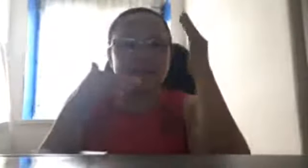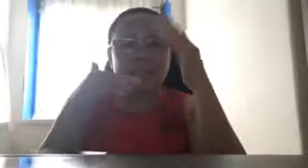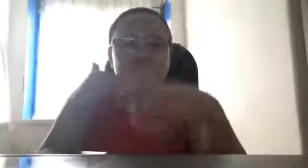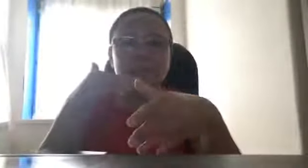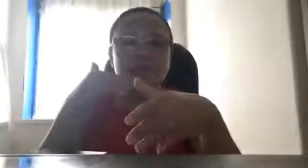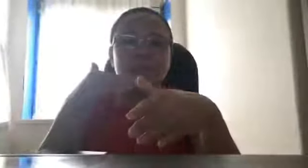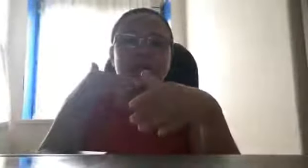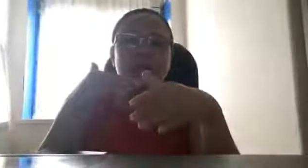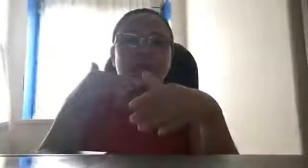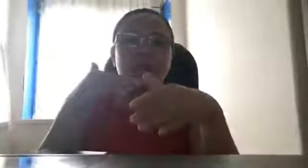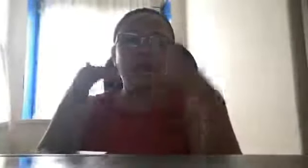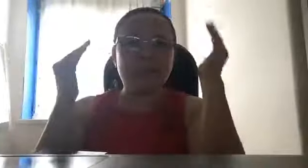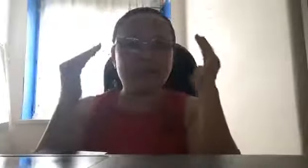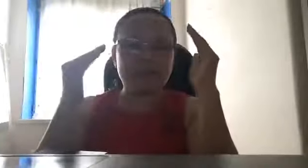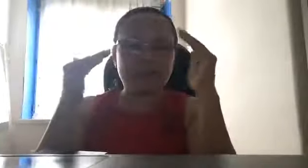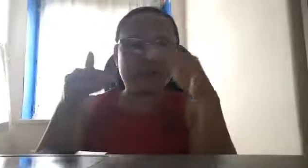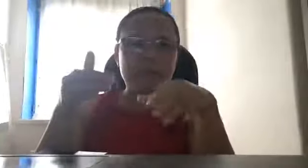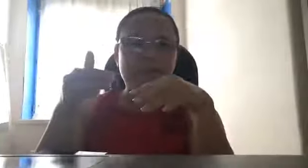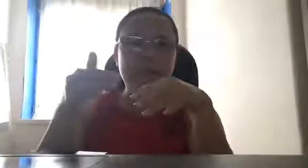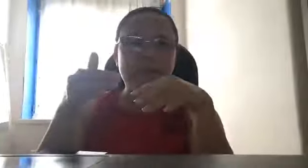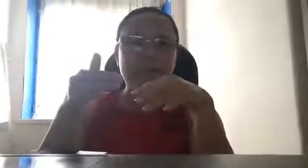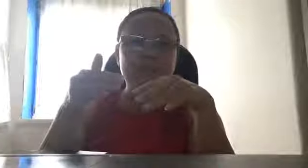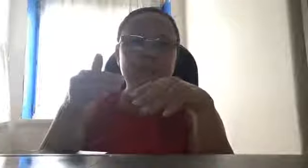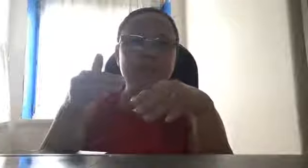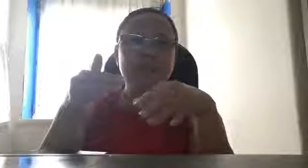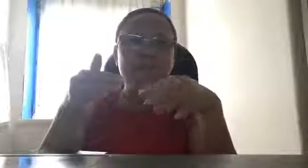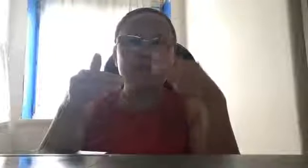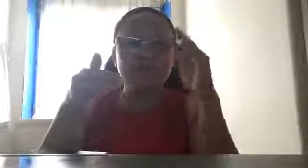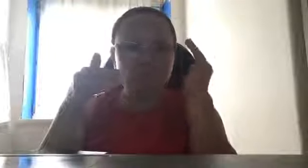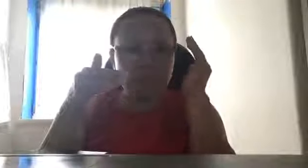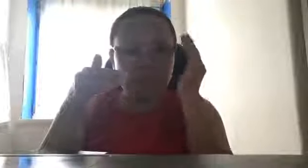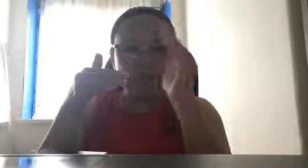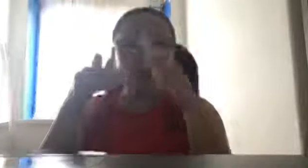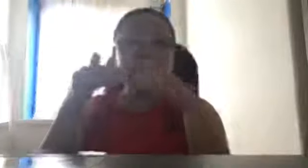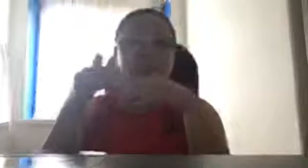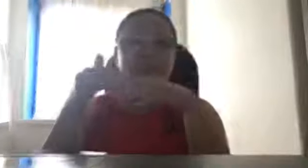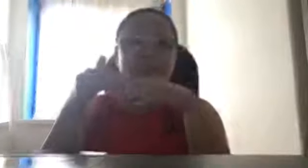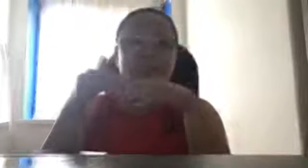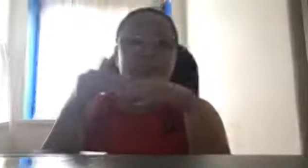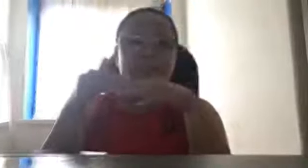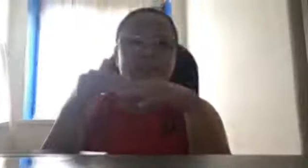itong mga korup sa government, pwede nyo nang